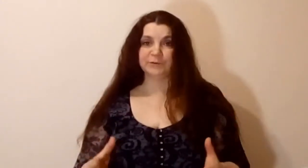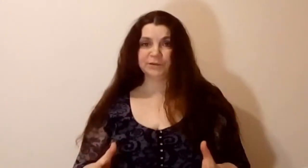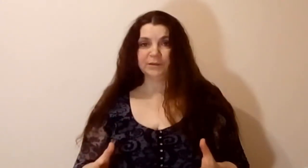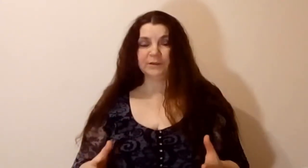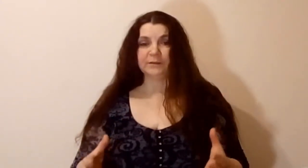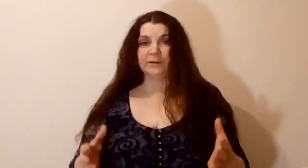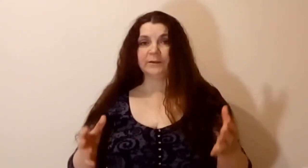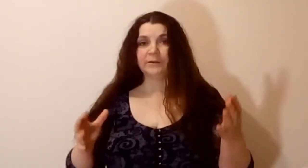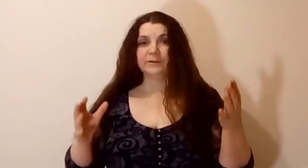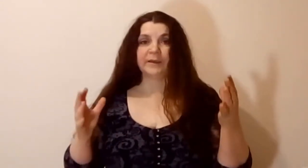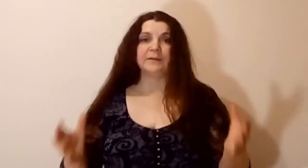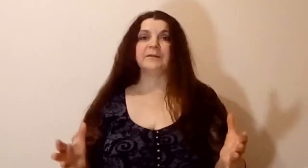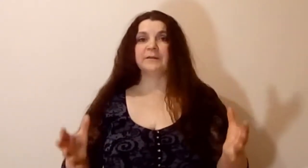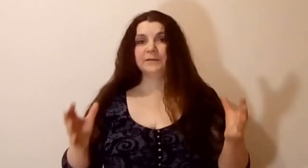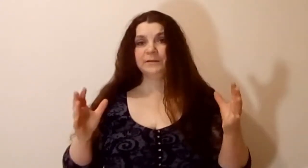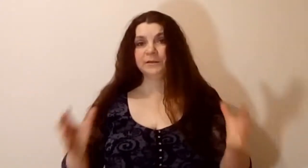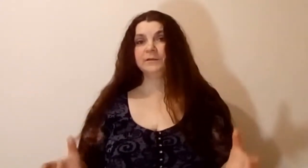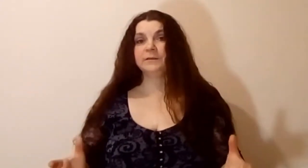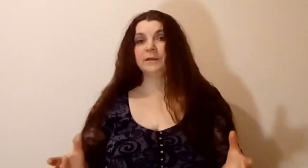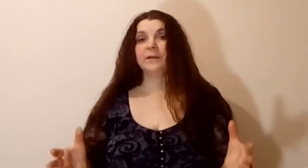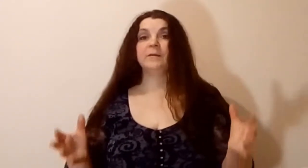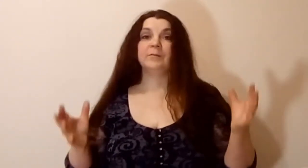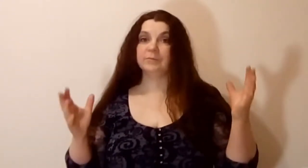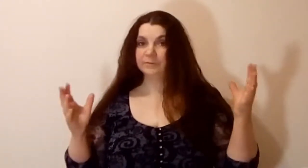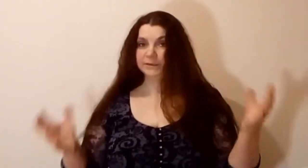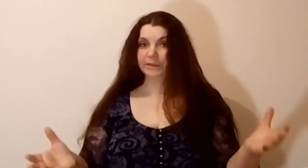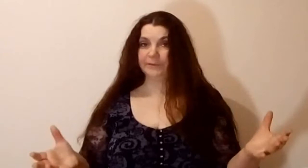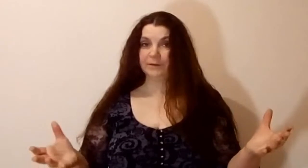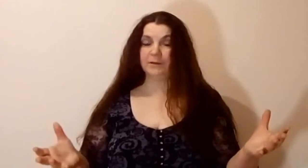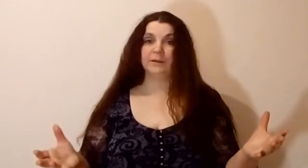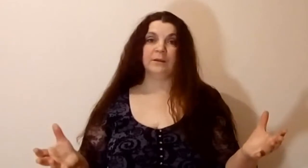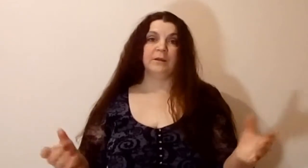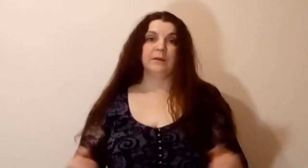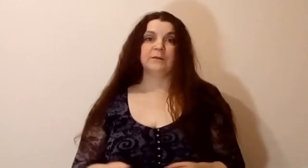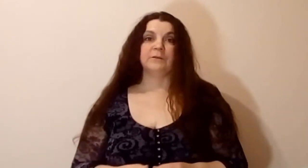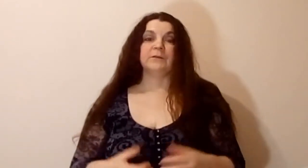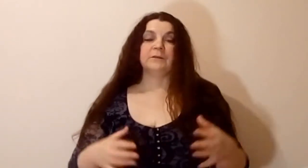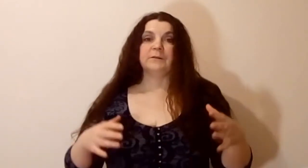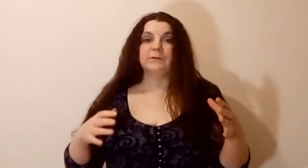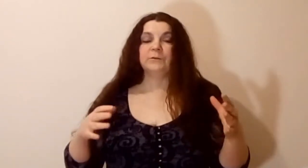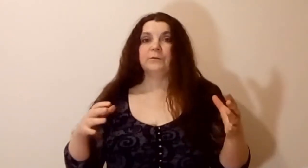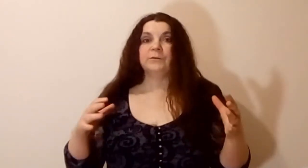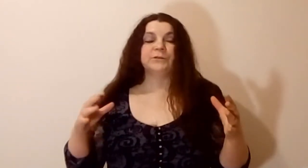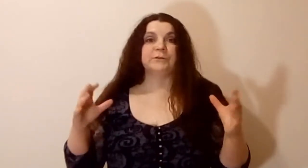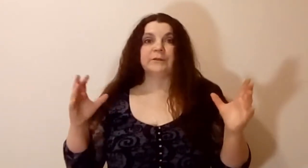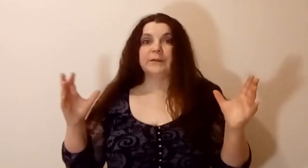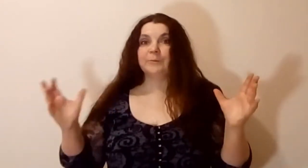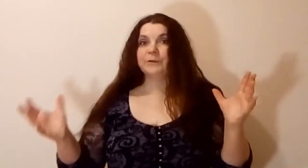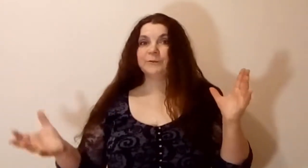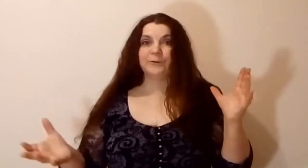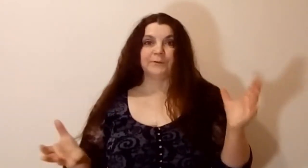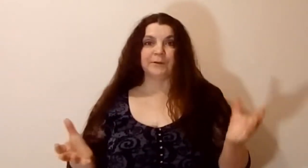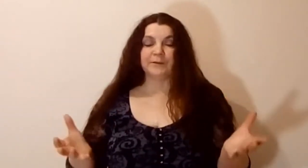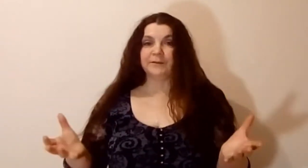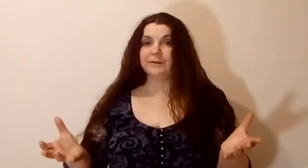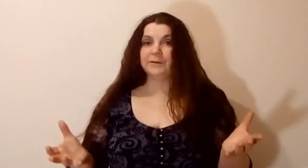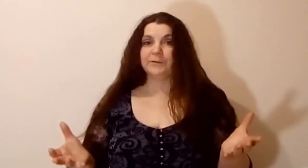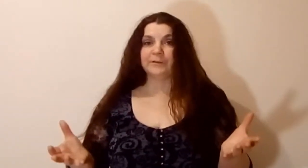мужчина – это средний статистический человек. То есть, ну, что-то там такое сверхъестественное,